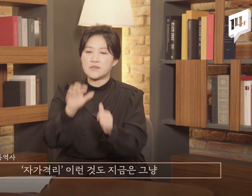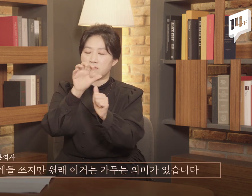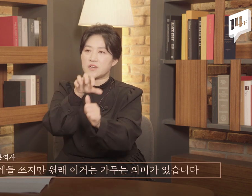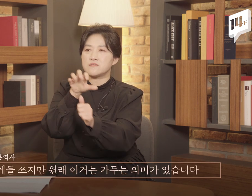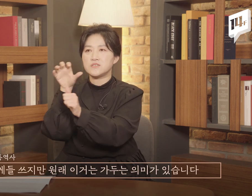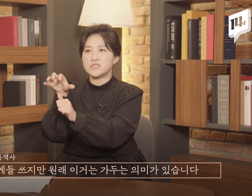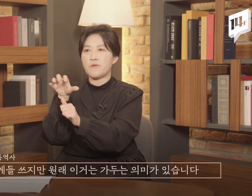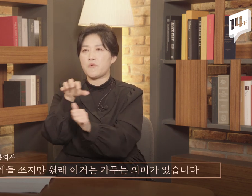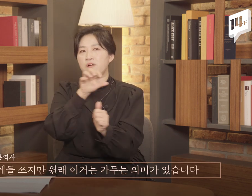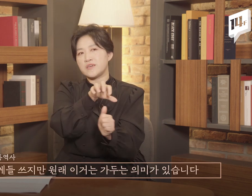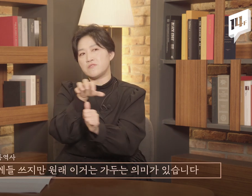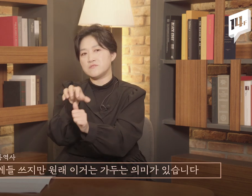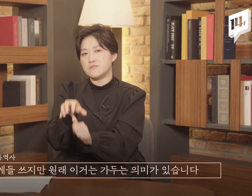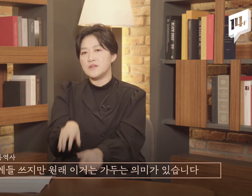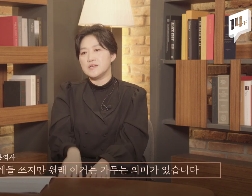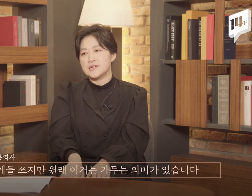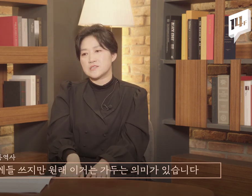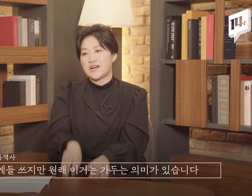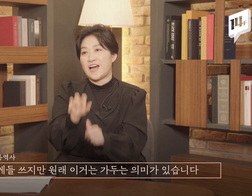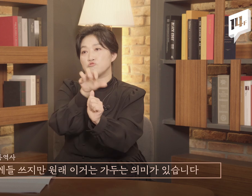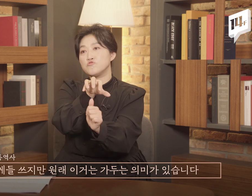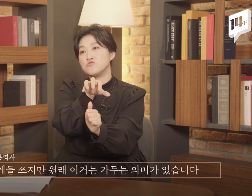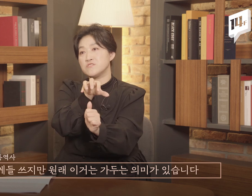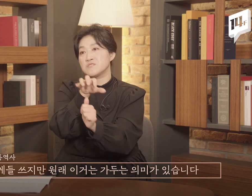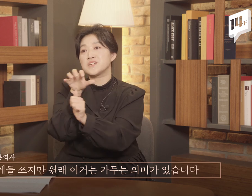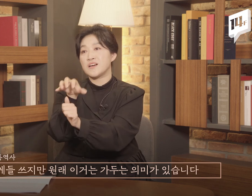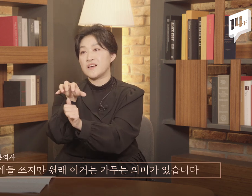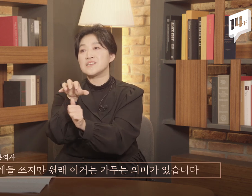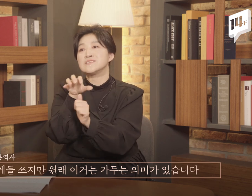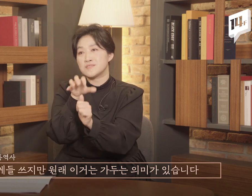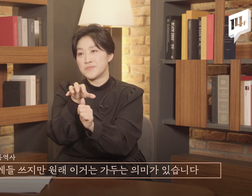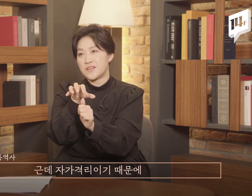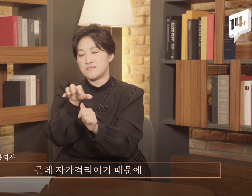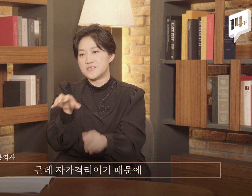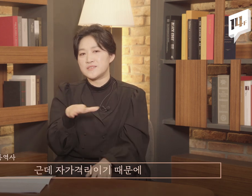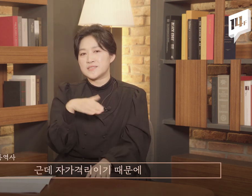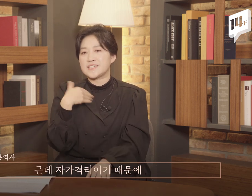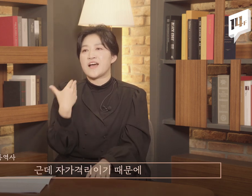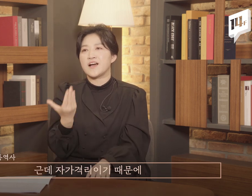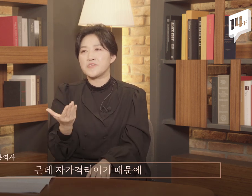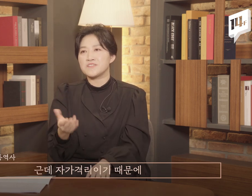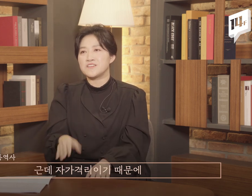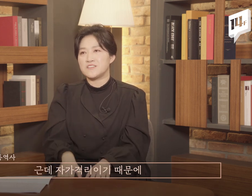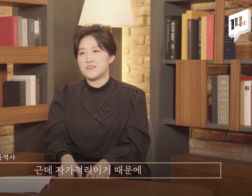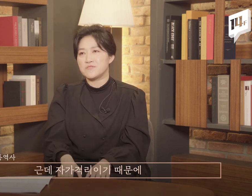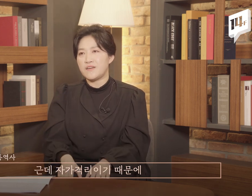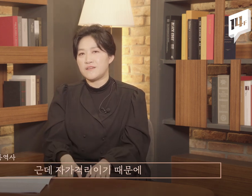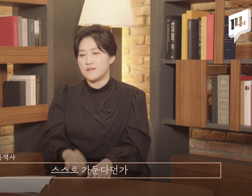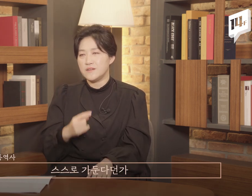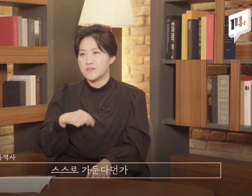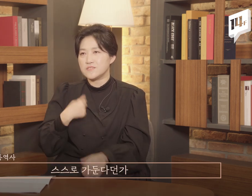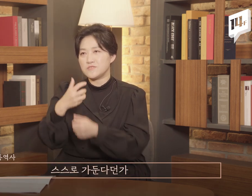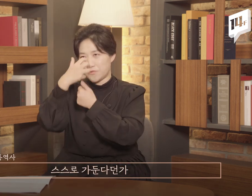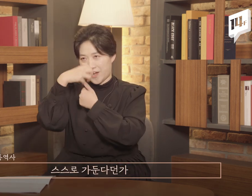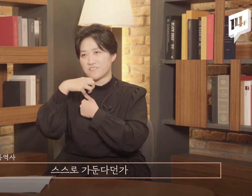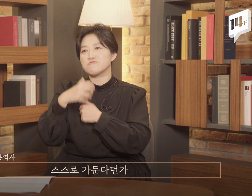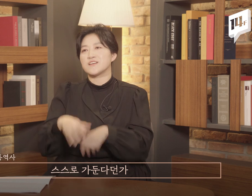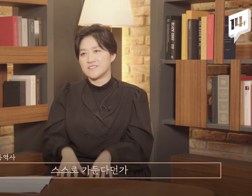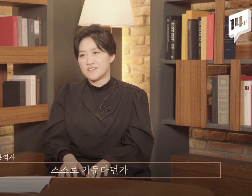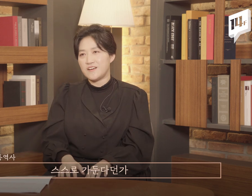이렇게들 쓰지만 원래 이거는 가두는 의미가 있습니다. 이제 자가격려이기 때문에 스스로 가둔다든가